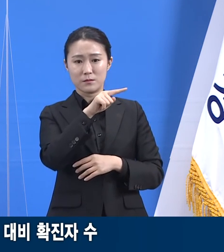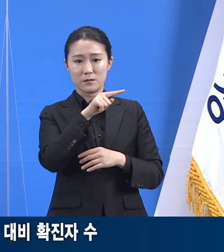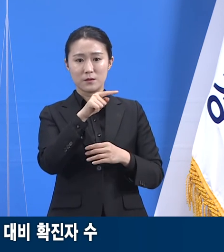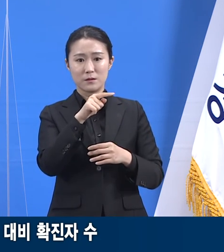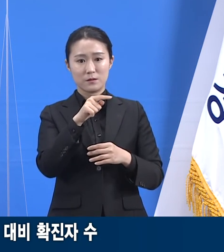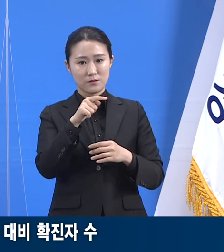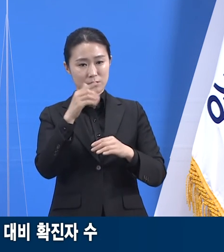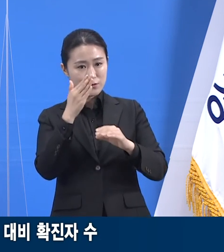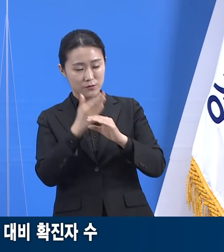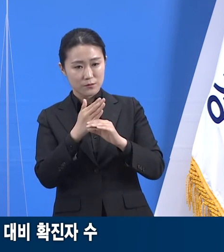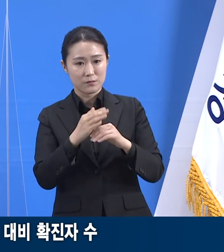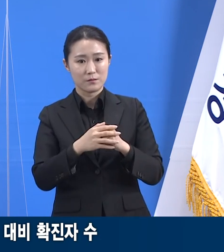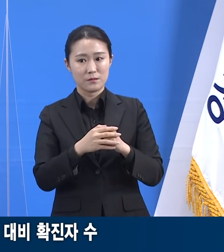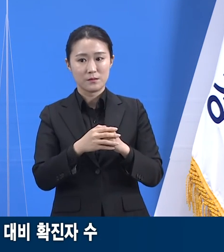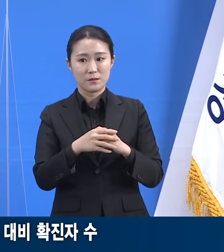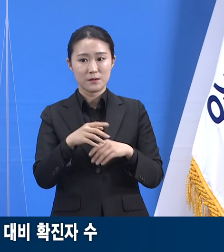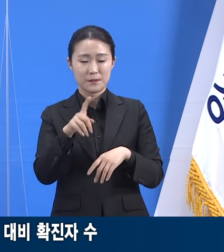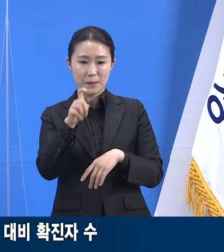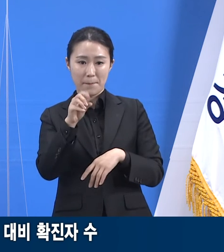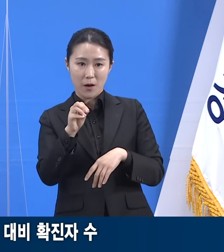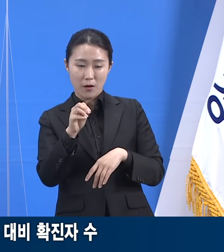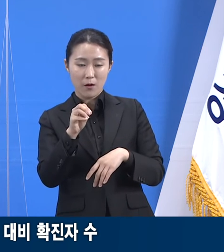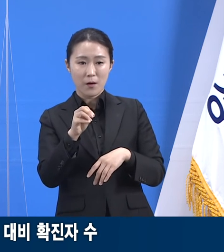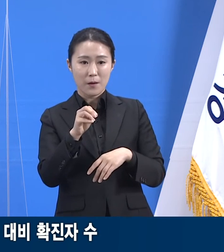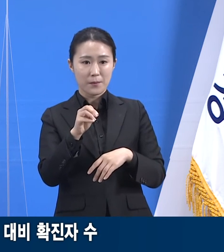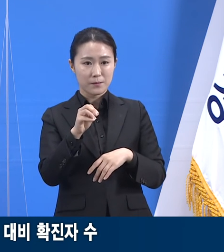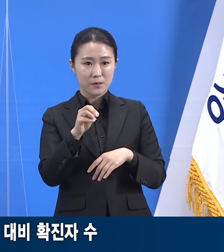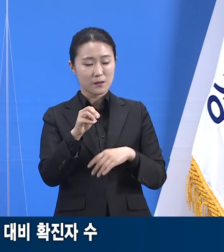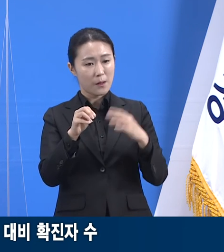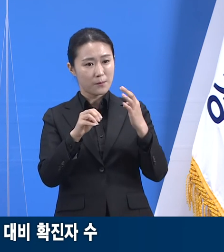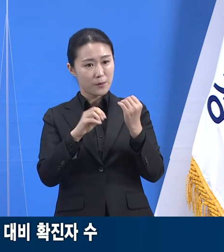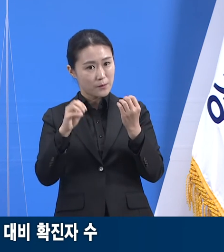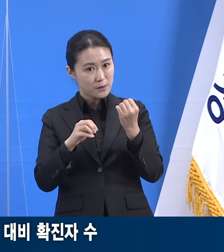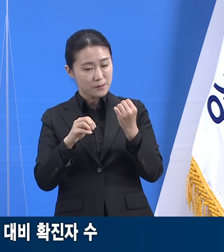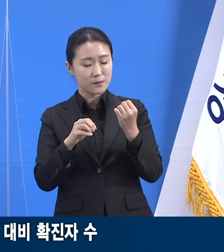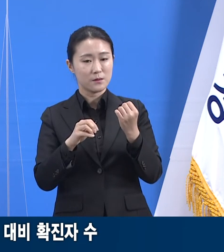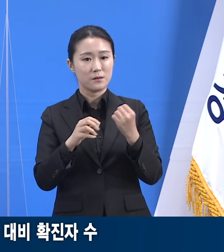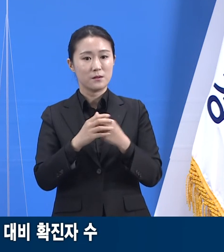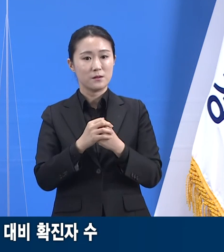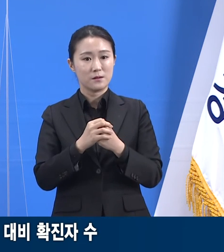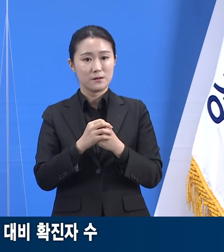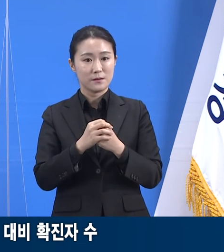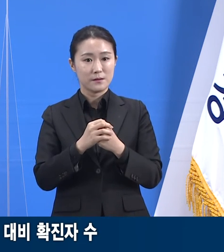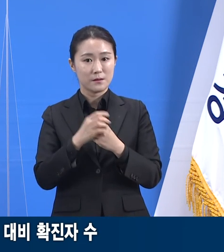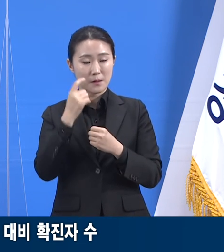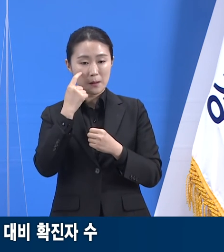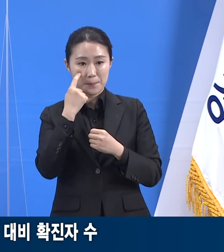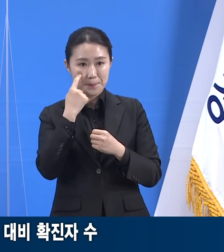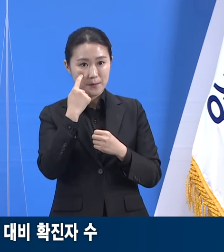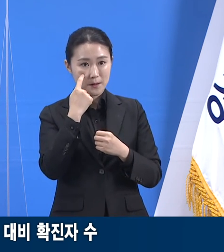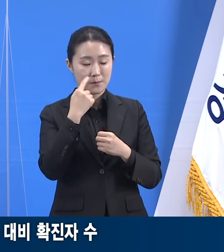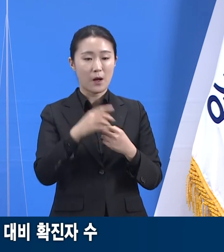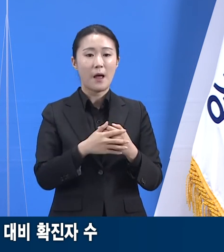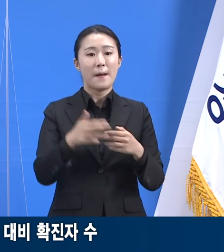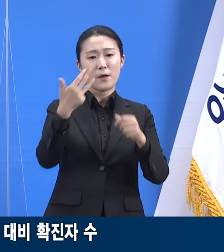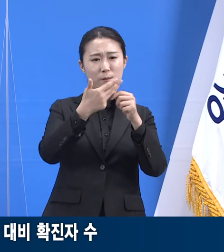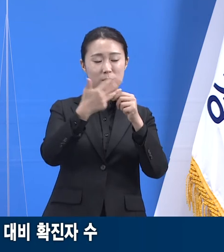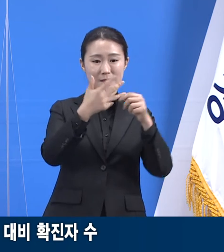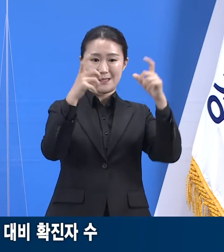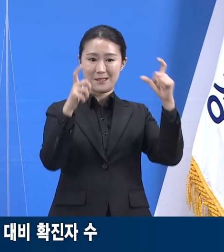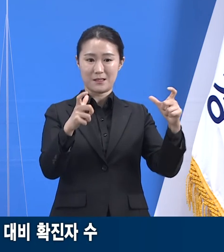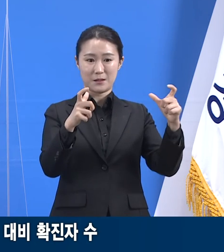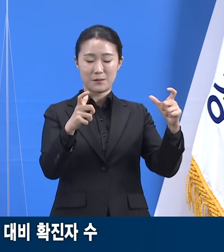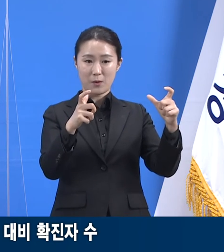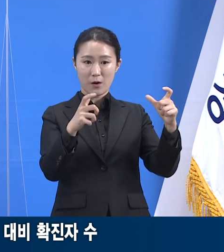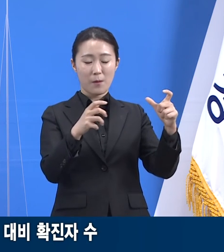편차가 뚜렷했던 권역은 성남, 광주, 하남이 포함되어 있는 제8권역과 양평, 이천,